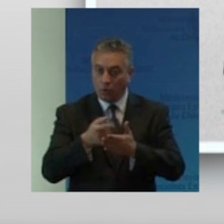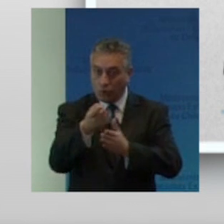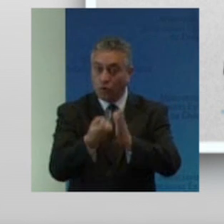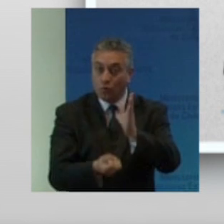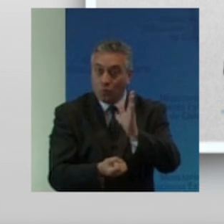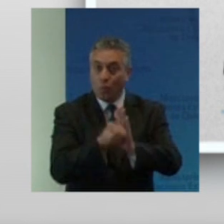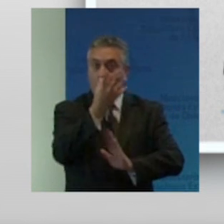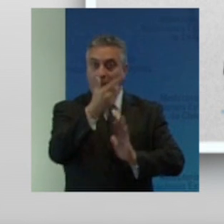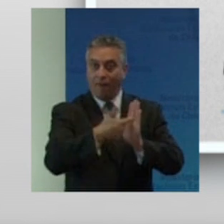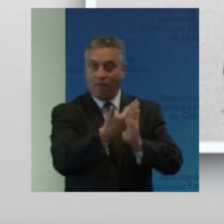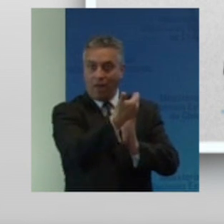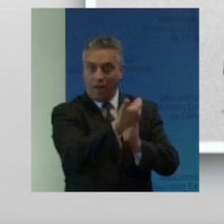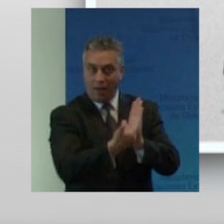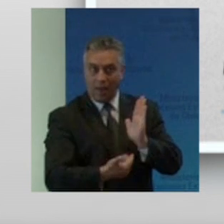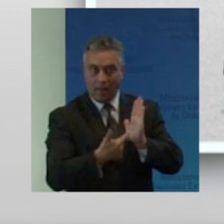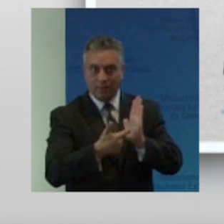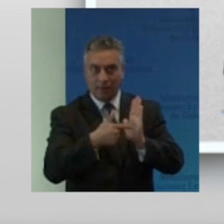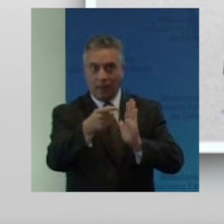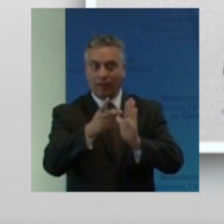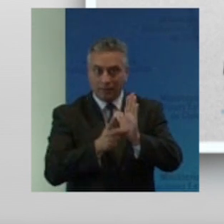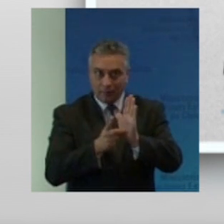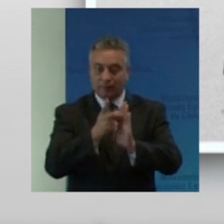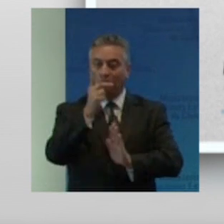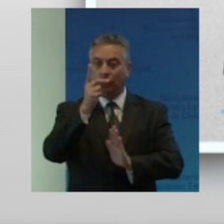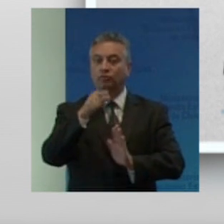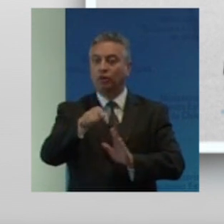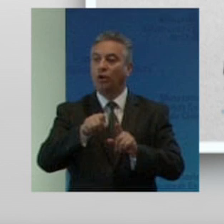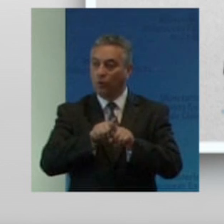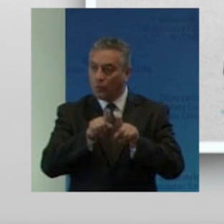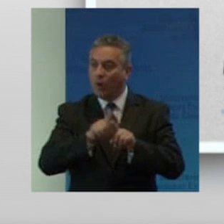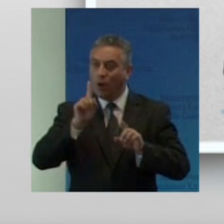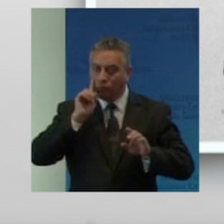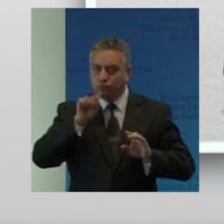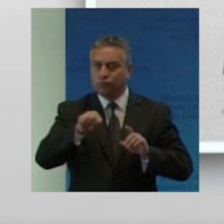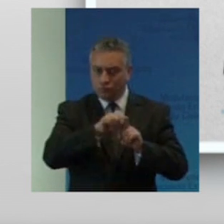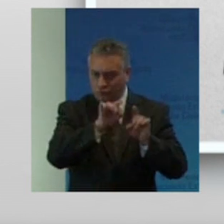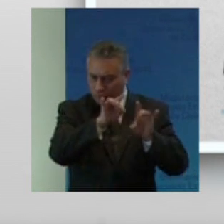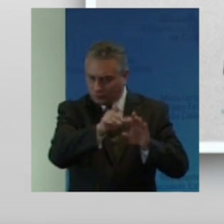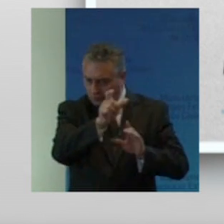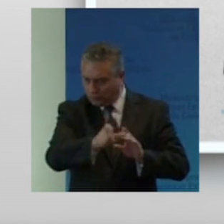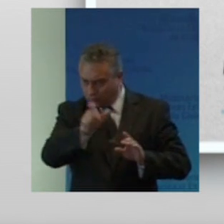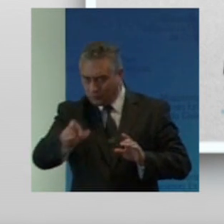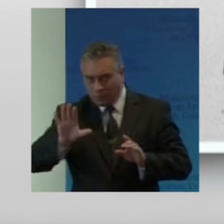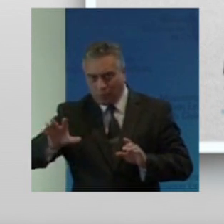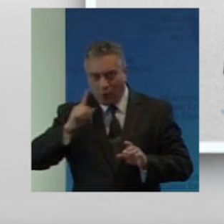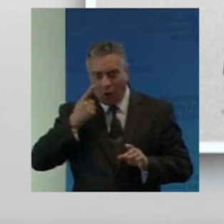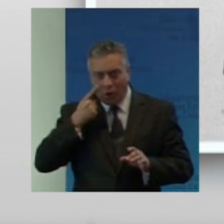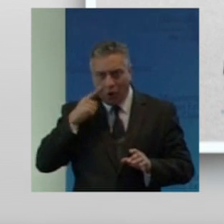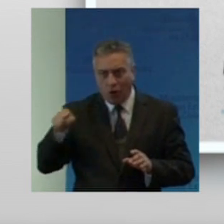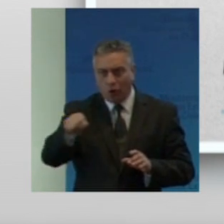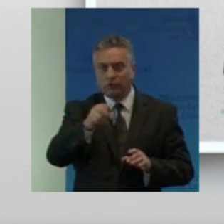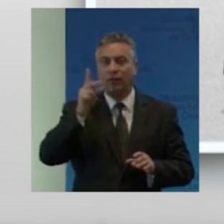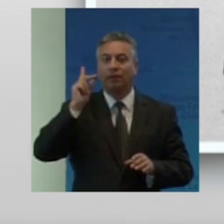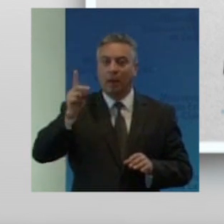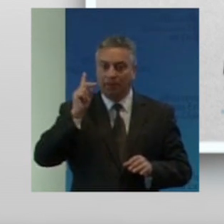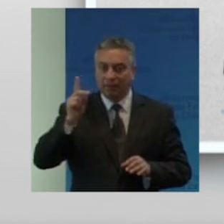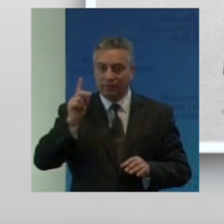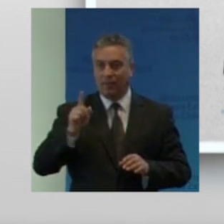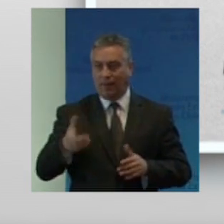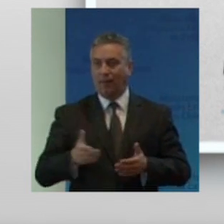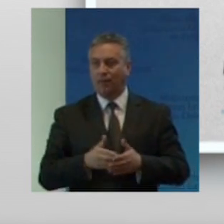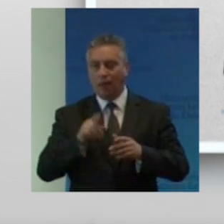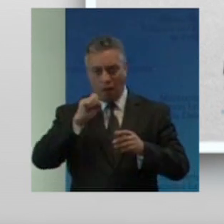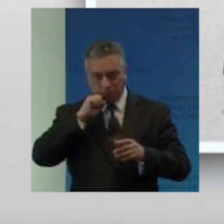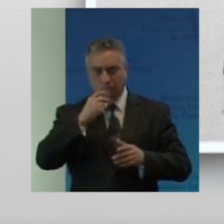agenda de desarrollo mundial hizo referencias concretas a la discapacidad como los siguientes